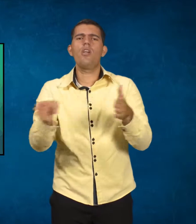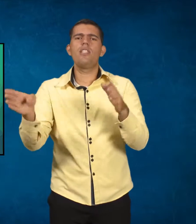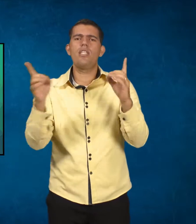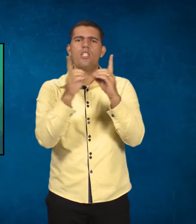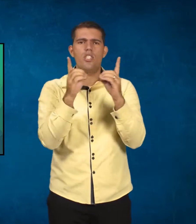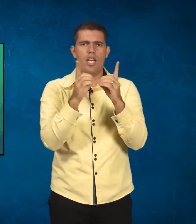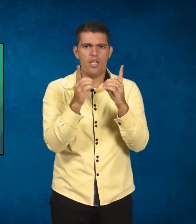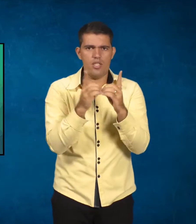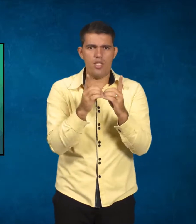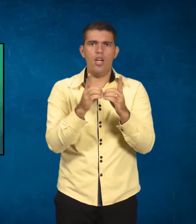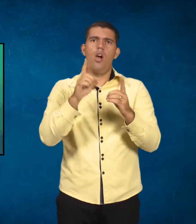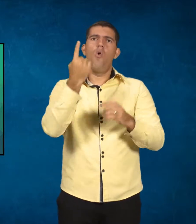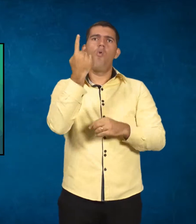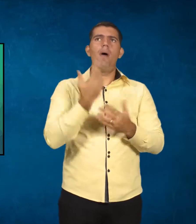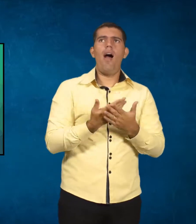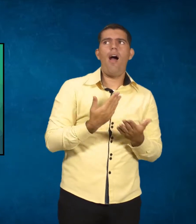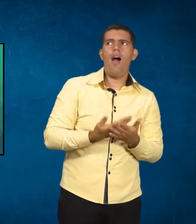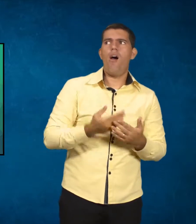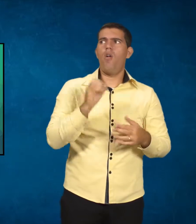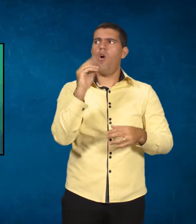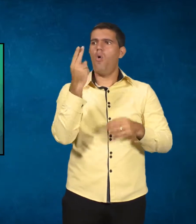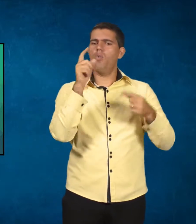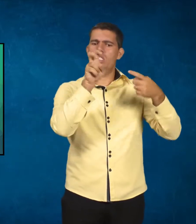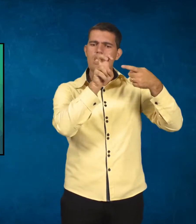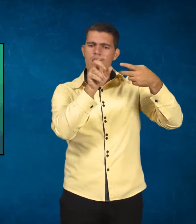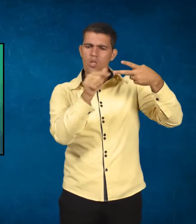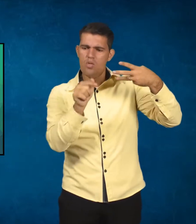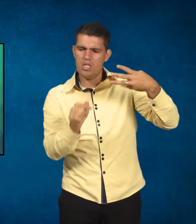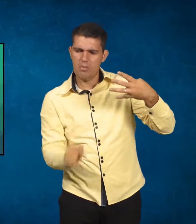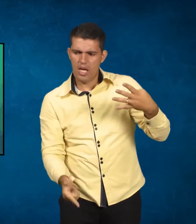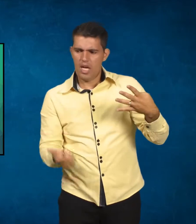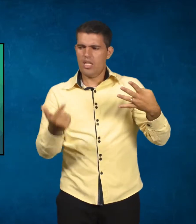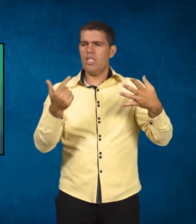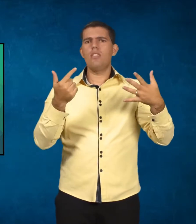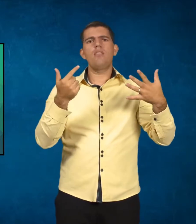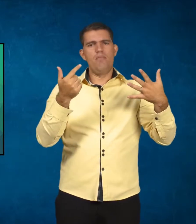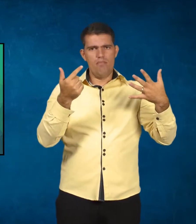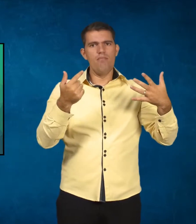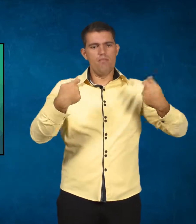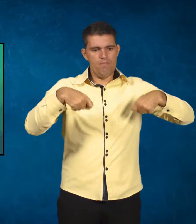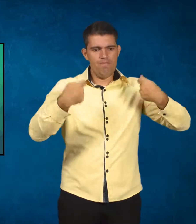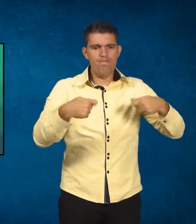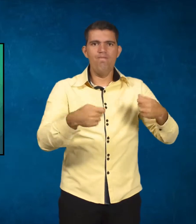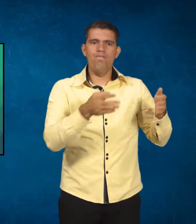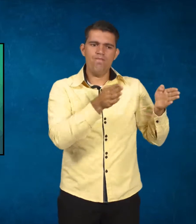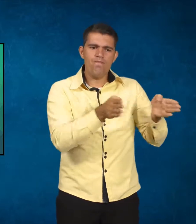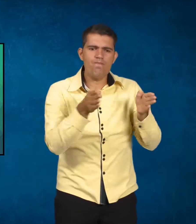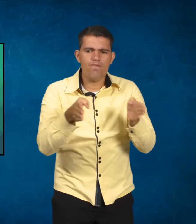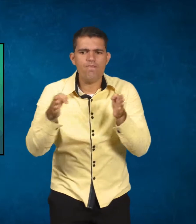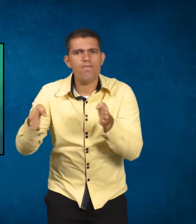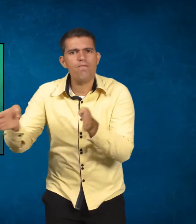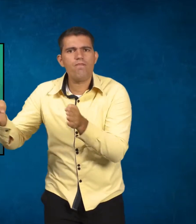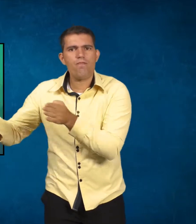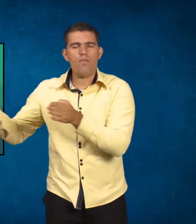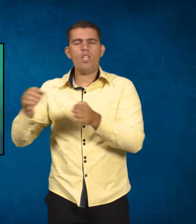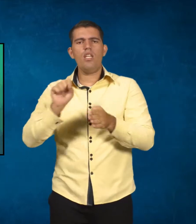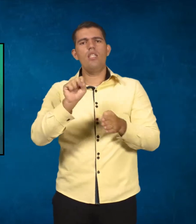você pode dar aquele conteúdo em uma aula, em cinco semanas e para isso você constrói uma sequência. Eu quero aproveitar que eu estou falando da sequência, eu queria